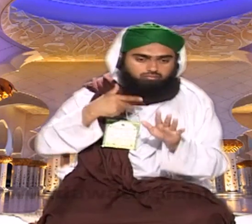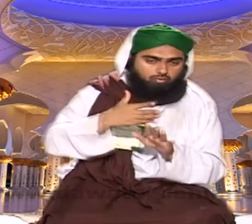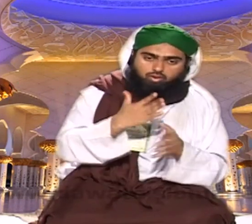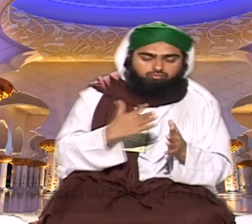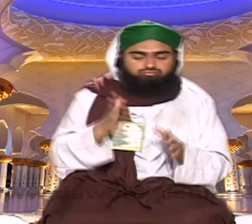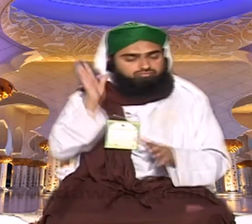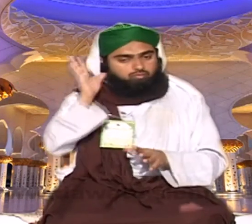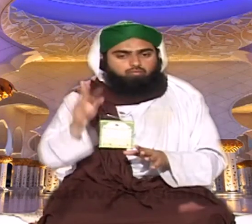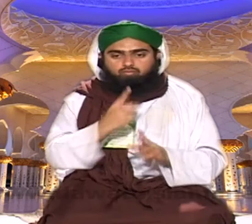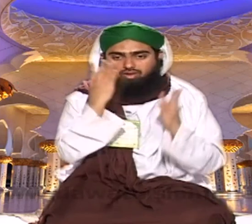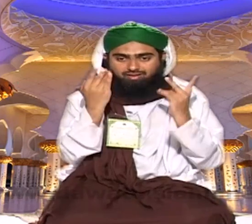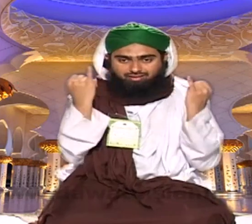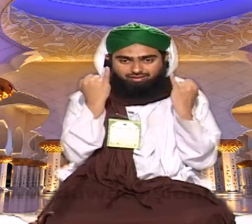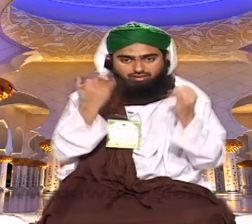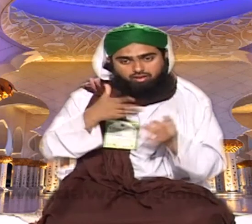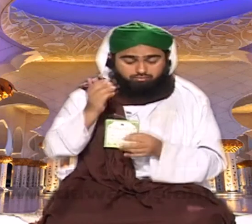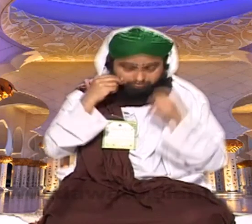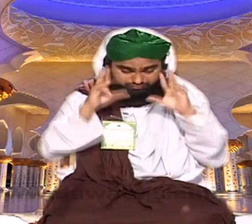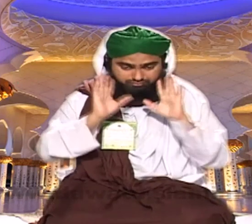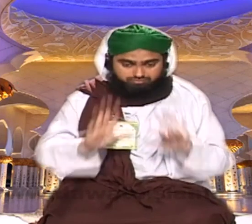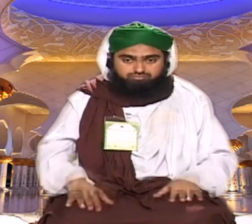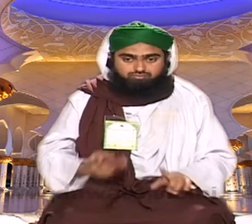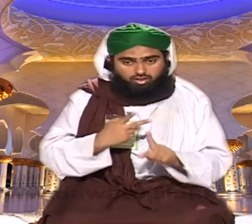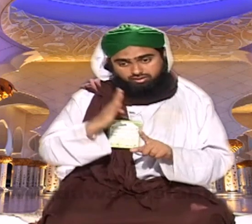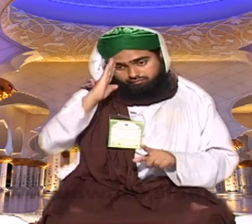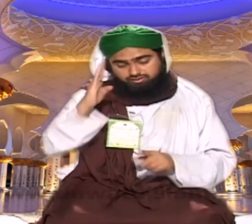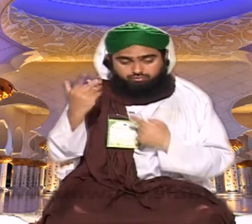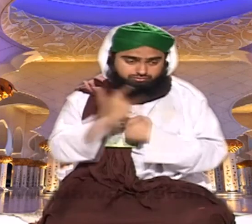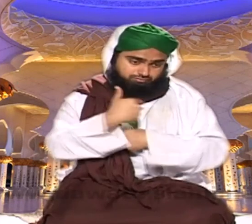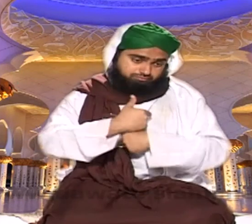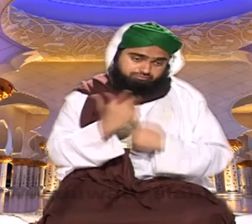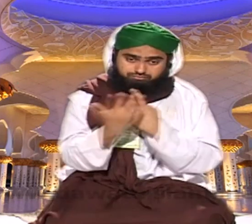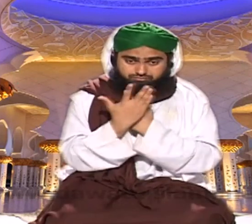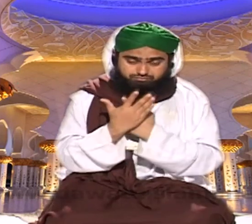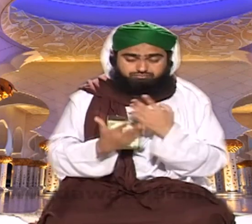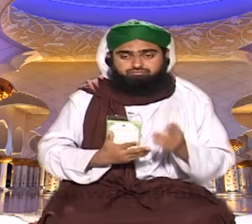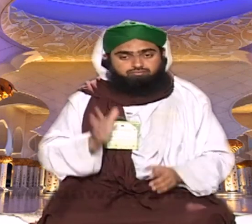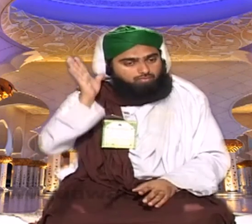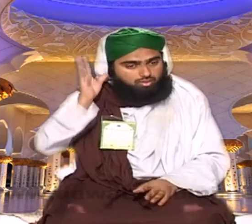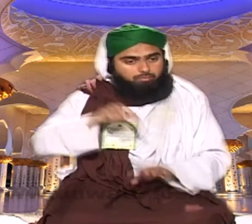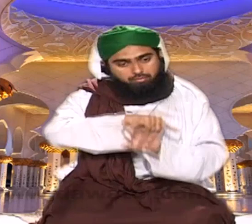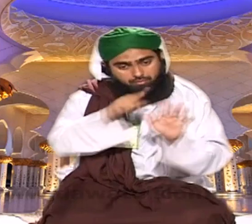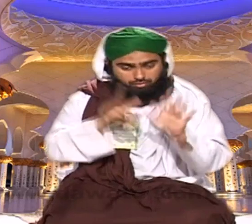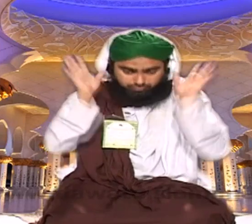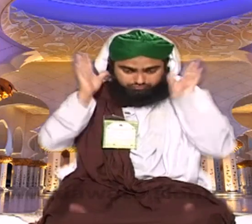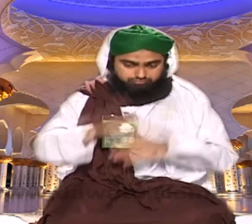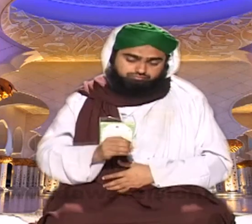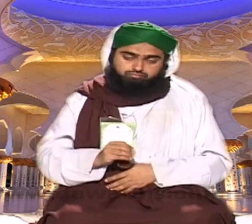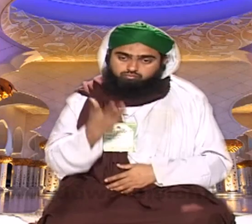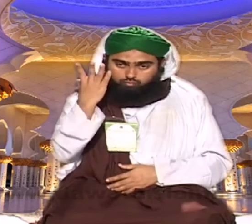پکنک پر اٹھائیں لیکن نماز پر ہم نہیں اٹھ سکتے تو دعوت اسلامی والے ہم کو سمجھا رہے ہیں کہ اس طرح اٹھائیں اچھا چوکی دار آپ کو